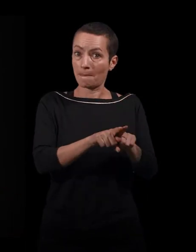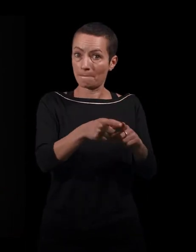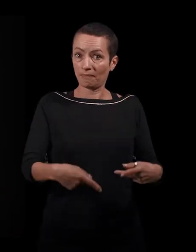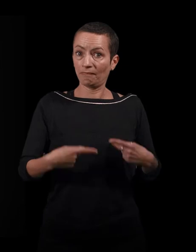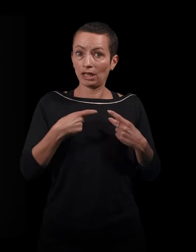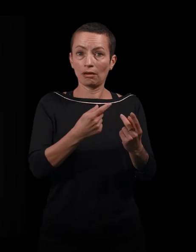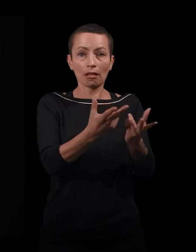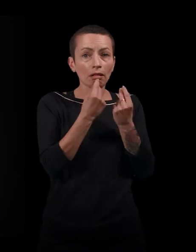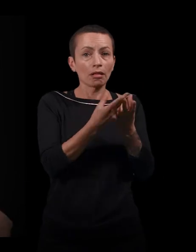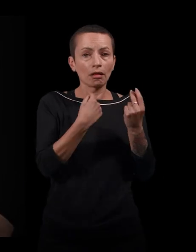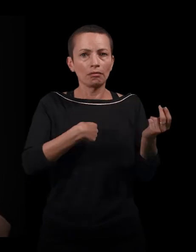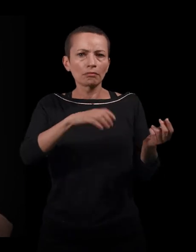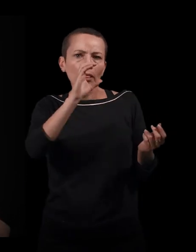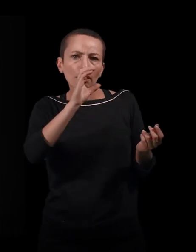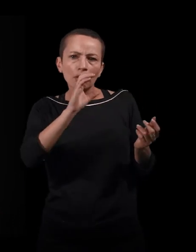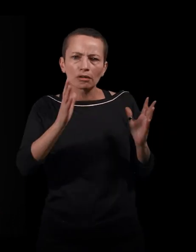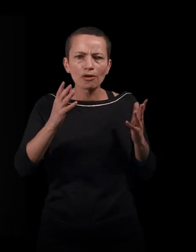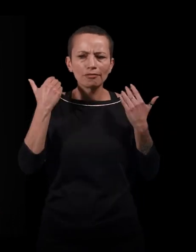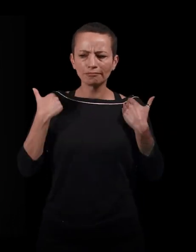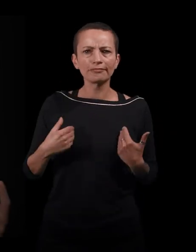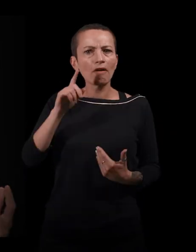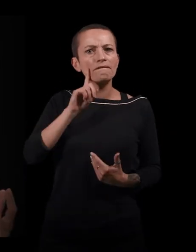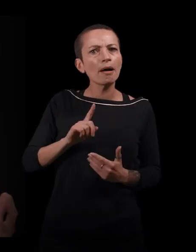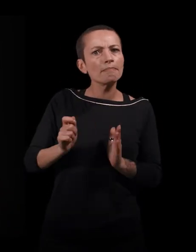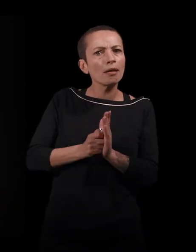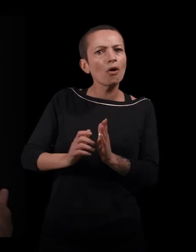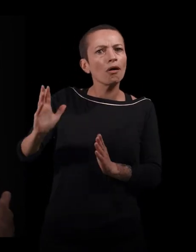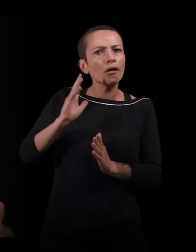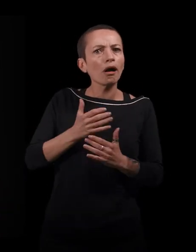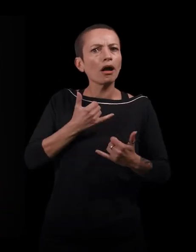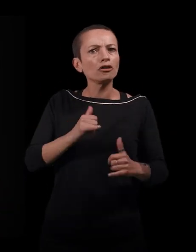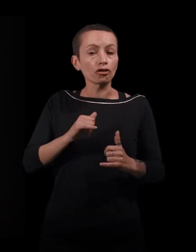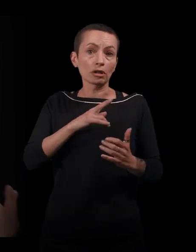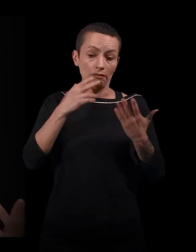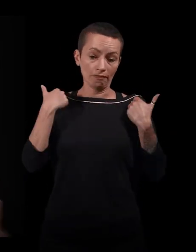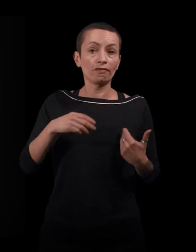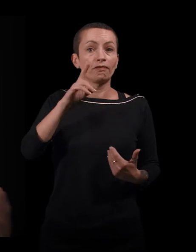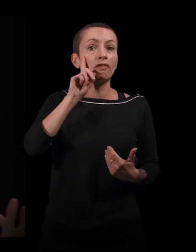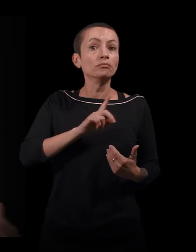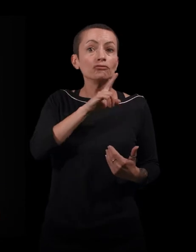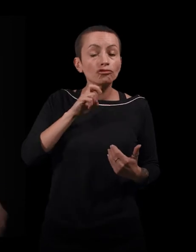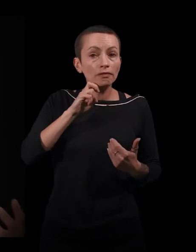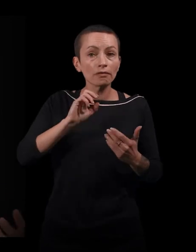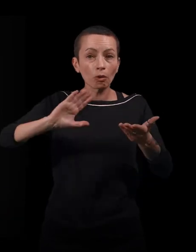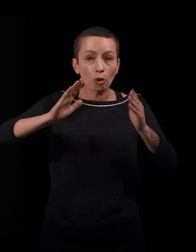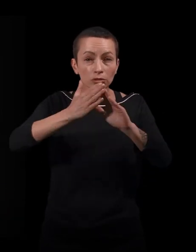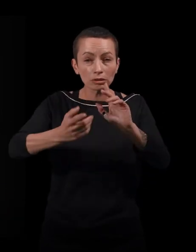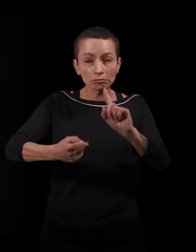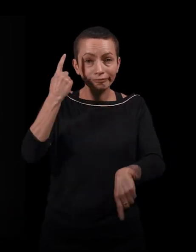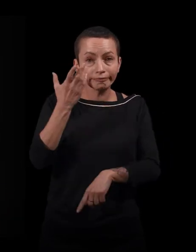Et j'étais très intéressée de savoir ce que c'était qu'être une femme en Algérie, une femme juive dans cette communauté particulière, dans